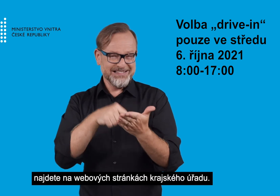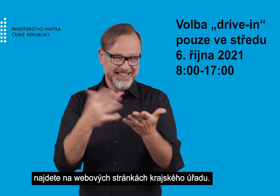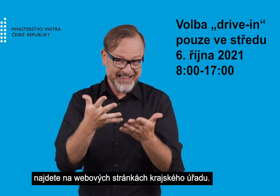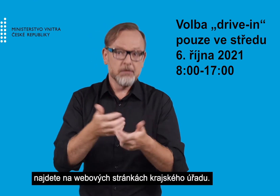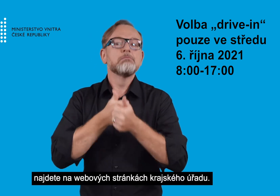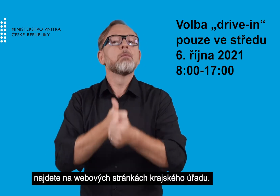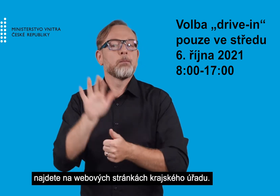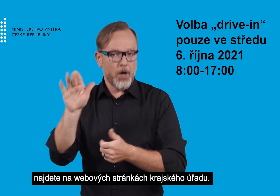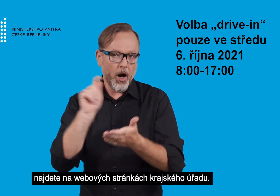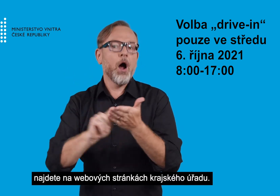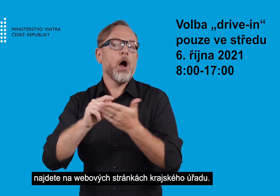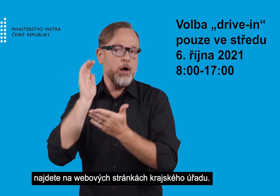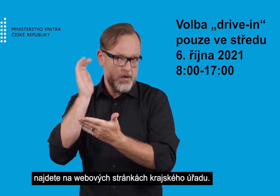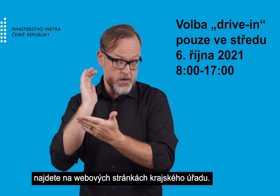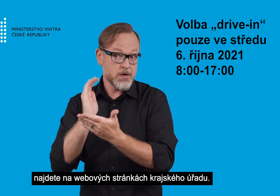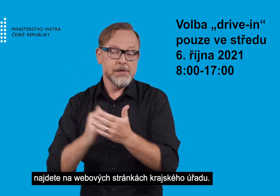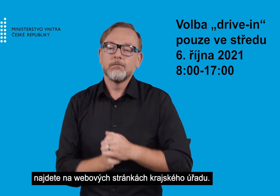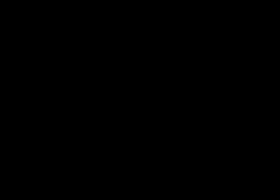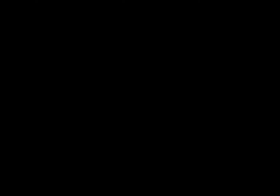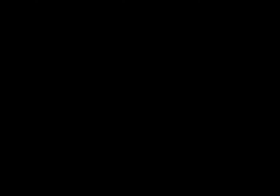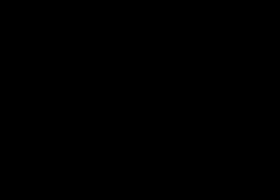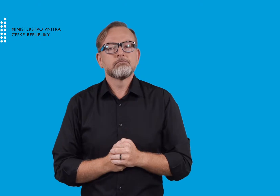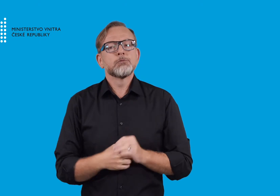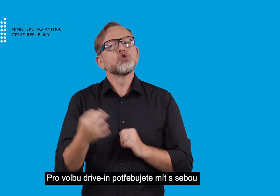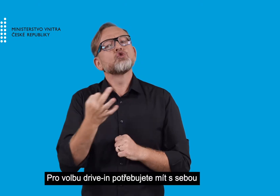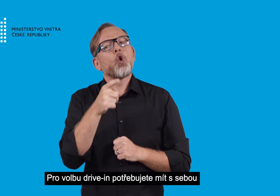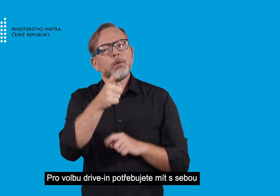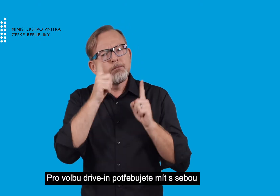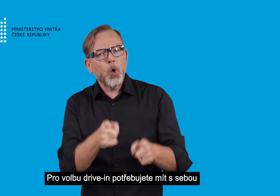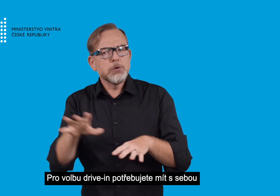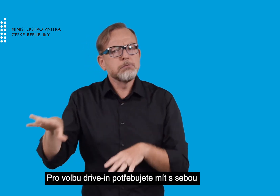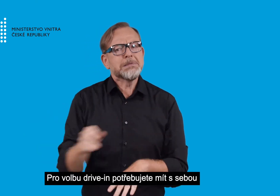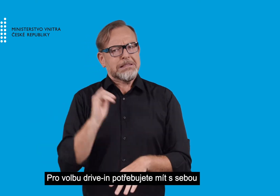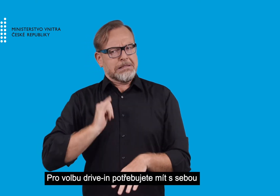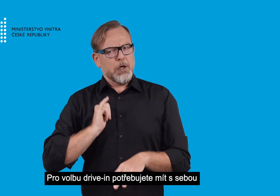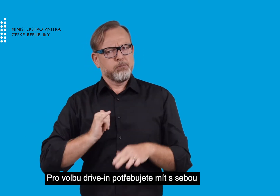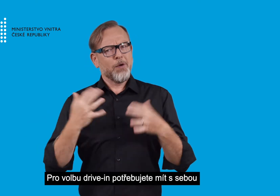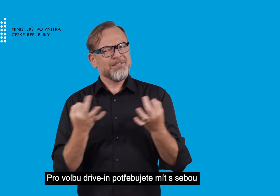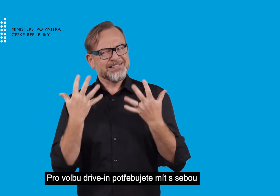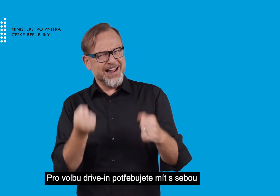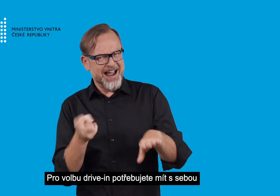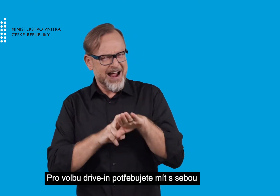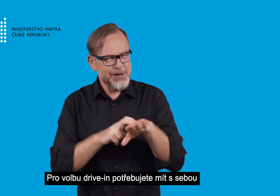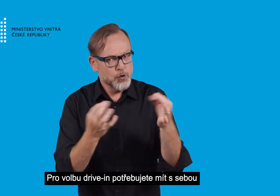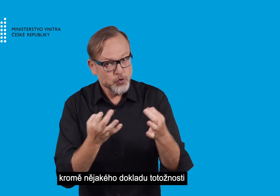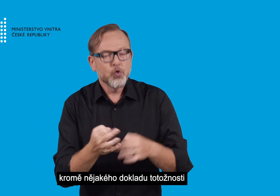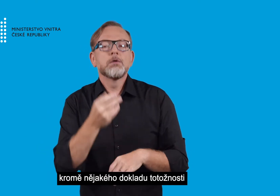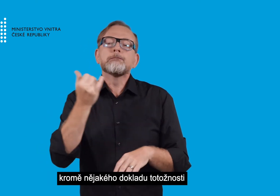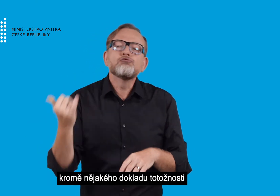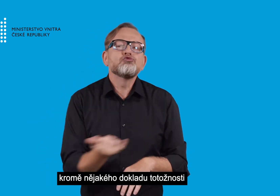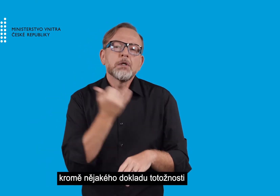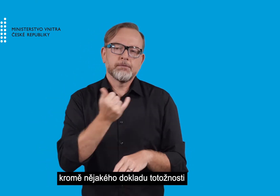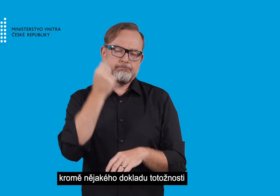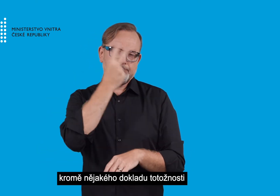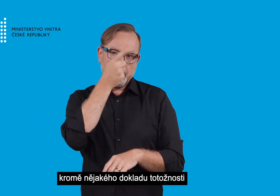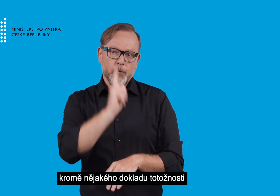úřadu, kde budou tyto informace zveřejněny. Pro volbu drive-in potřebujete mít sebou kromě nějakého dokladu, kterým